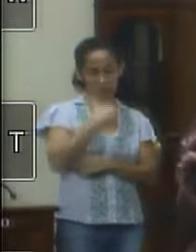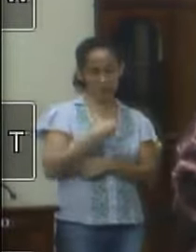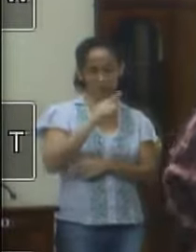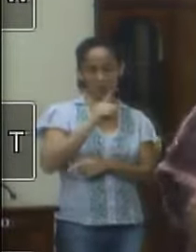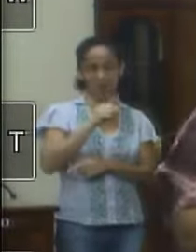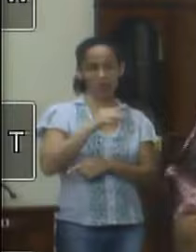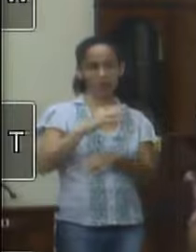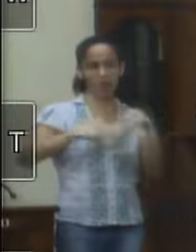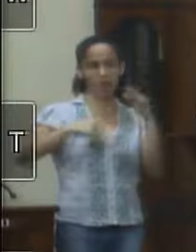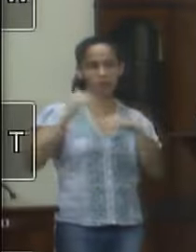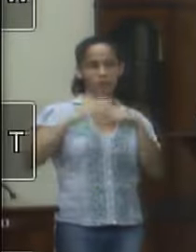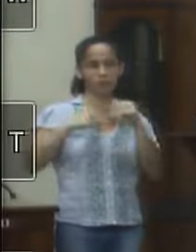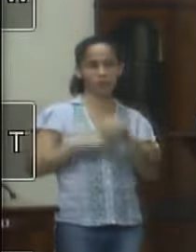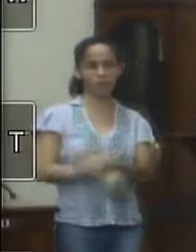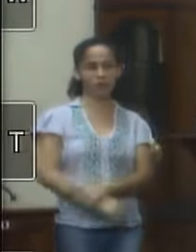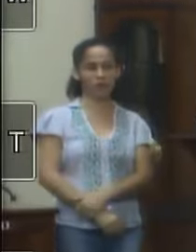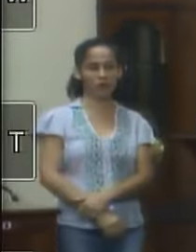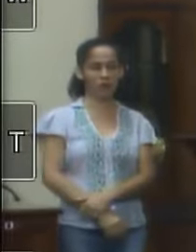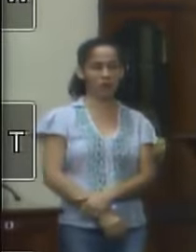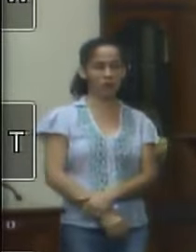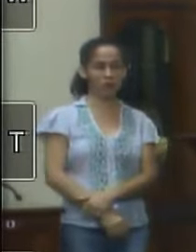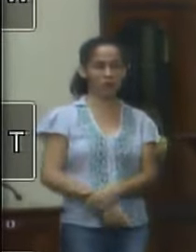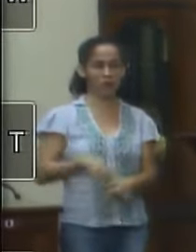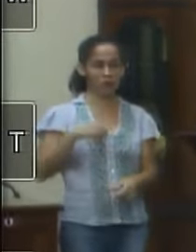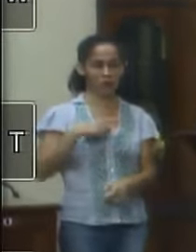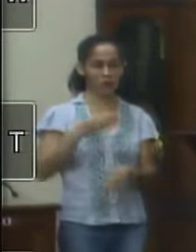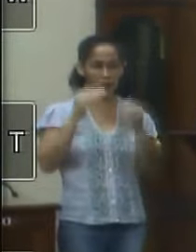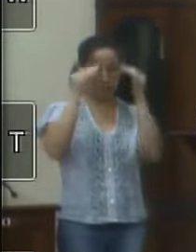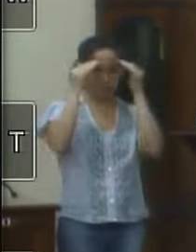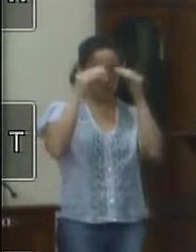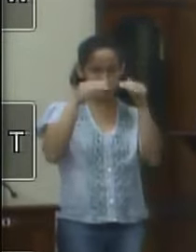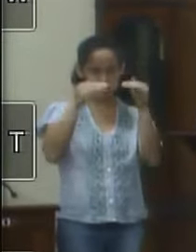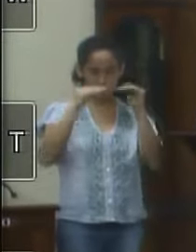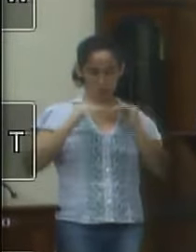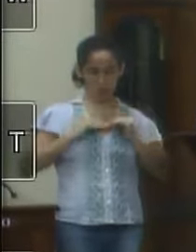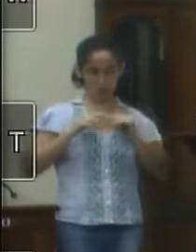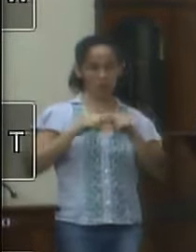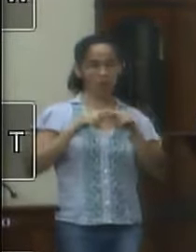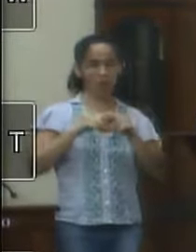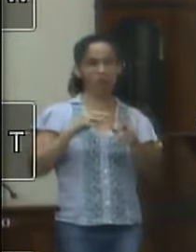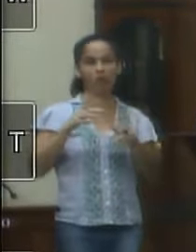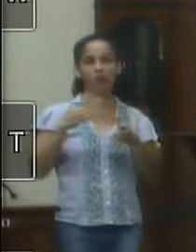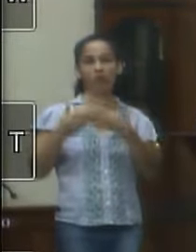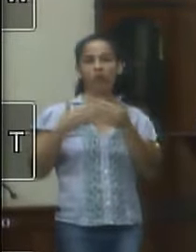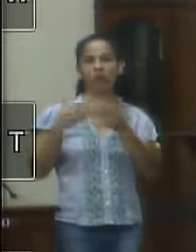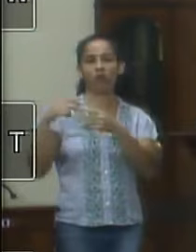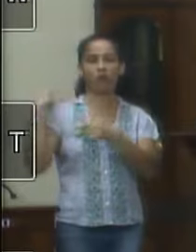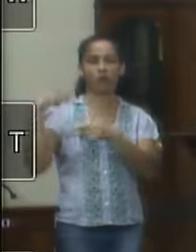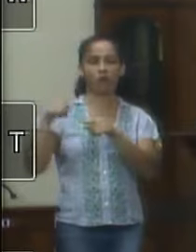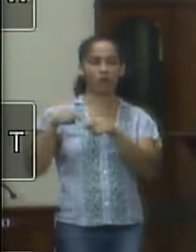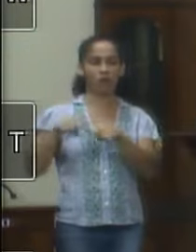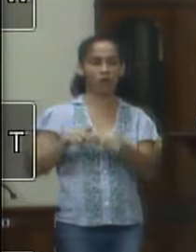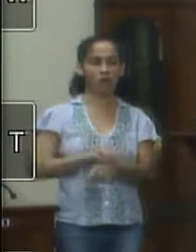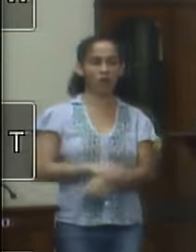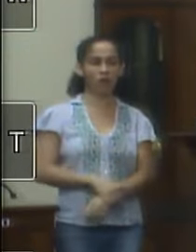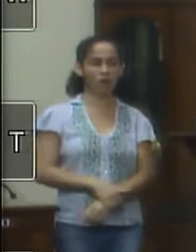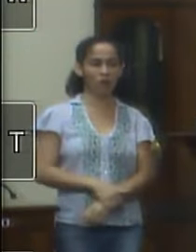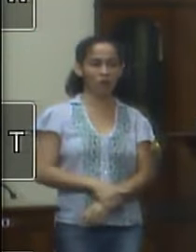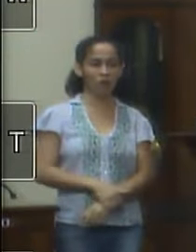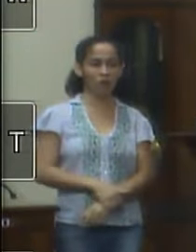denúncia é profissional ela tem que me respeitar e respeitar qualquer vereador aqui dentro dessa casa